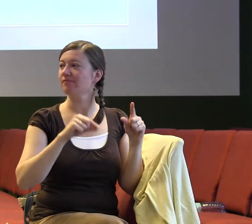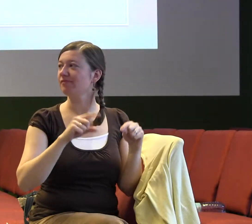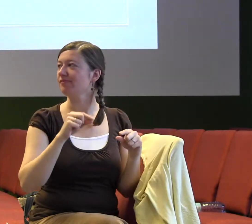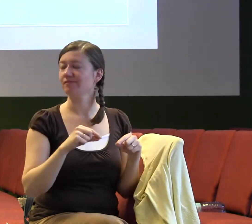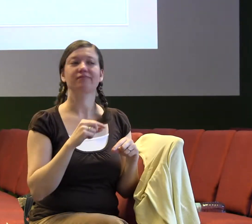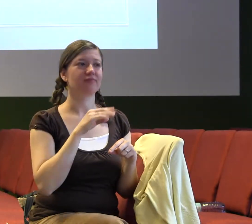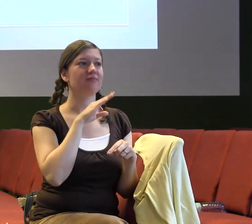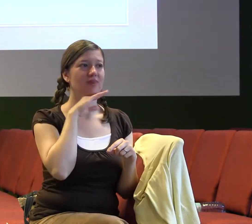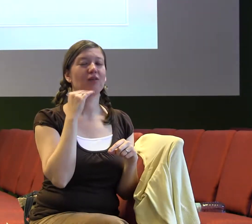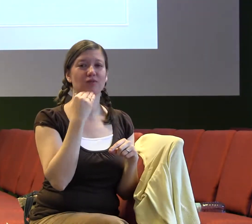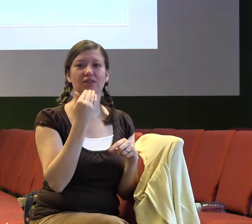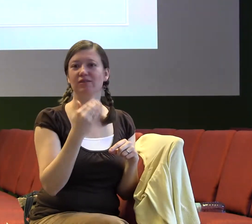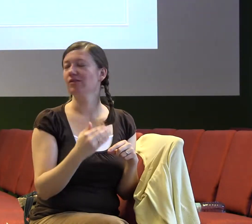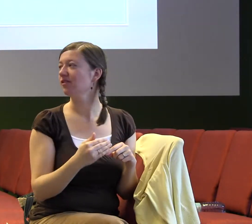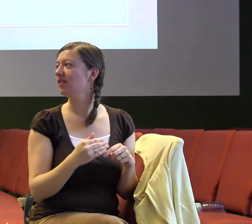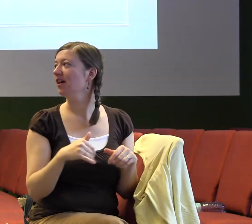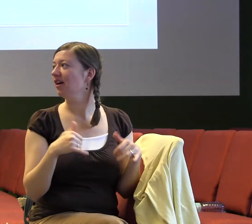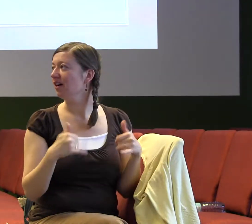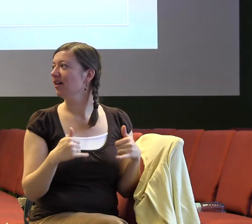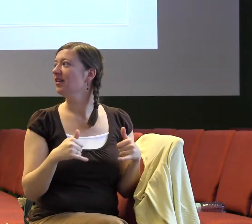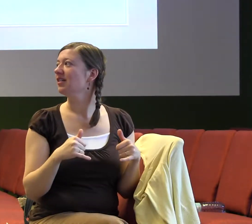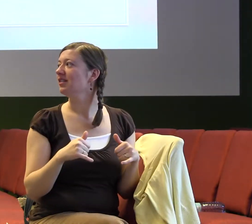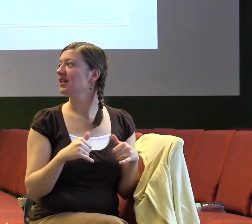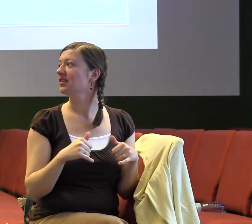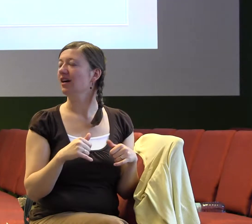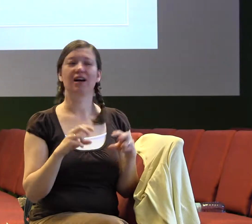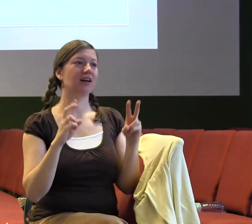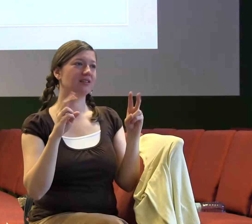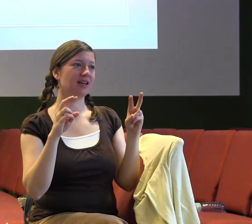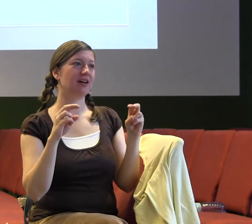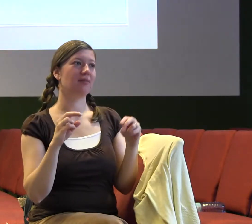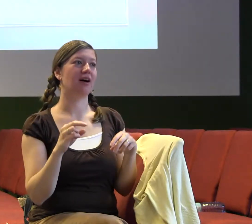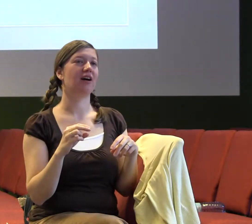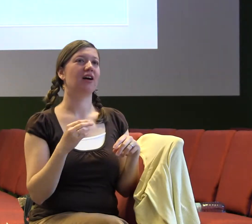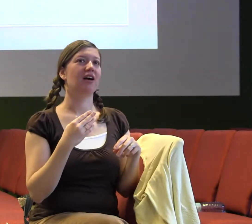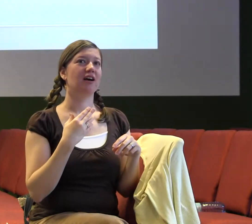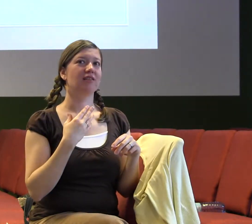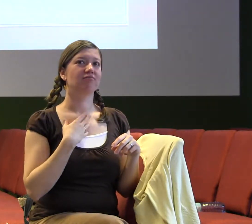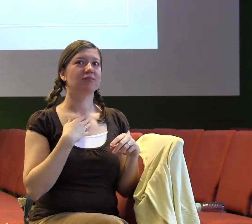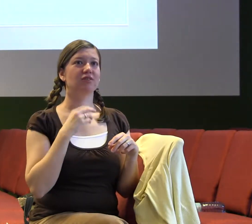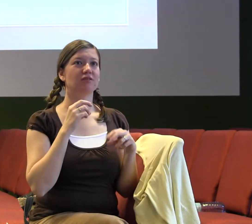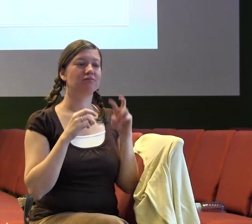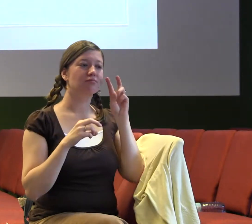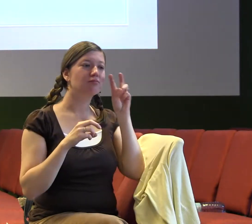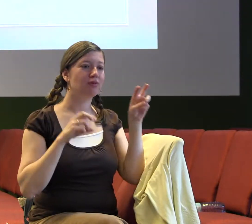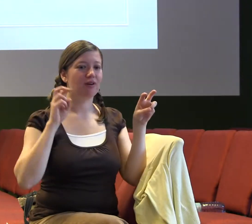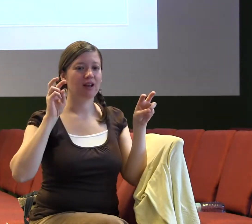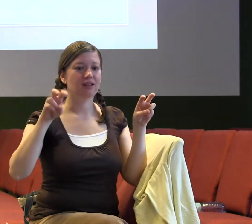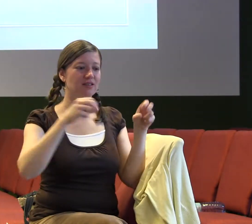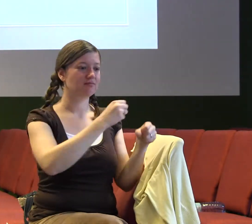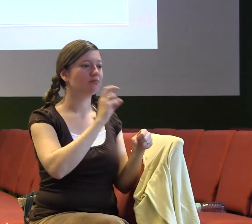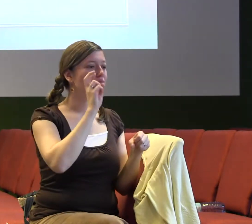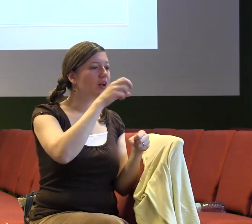Moc díky. A dneska teda půjdeme k tomu, jaké jsou, nebo jaké můžou být naše postoje k práci, nebo ke studiu, neboli